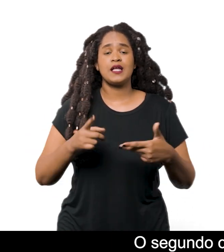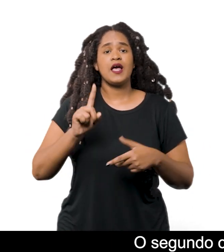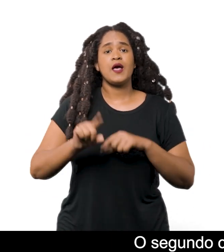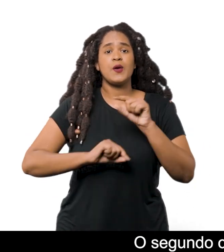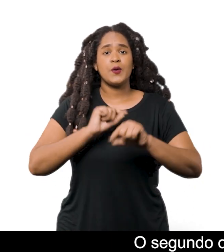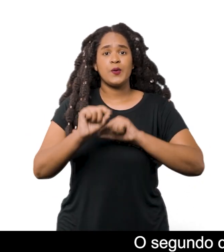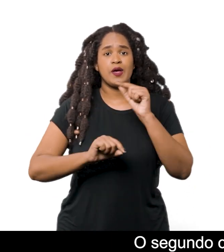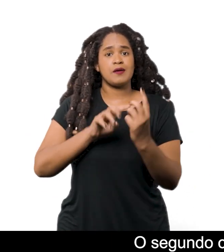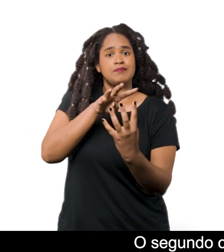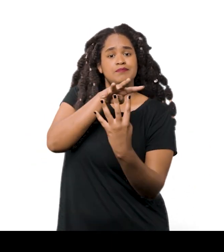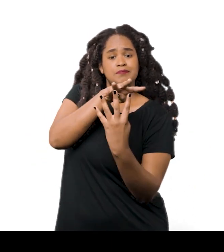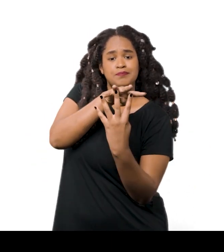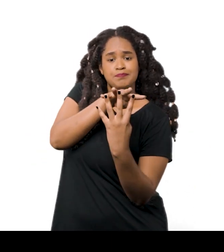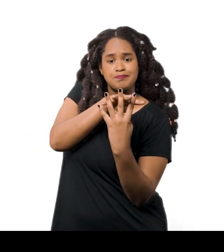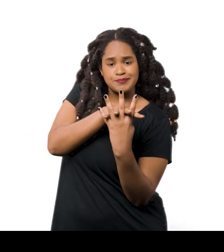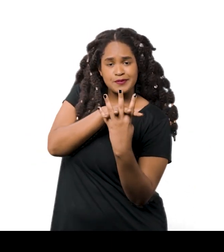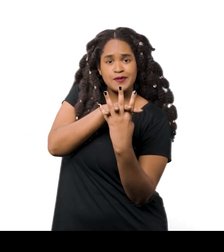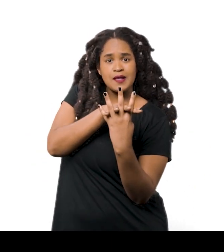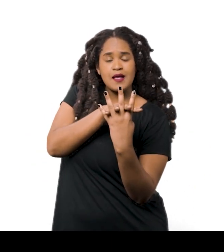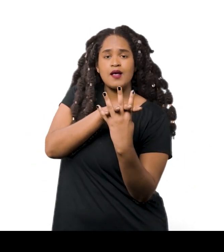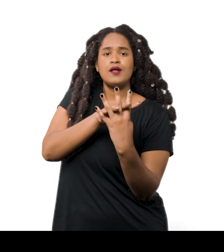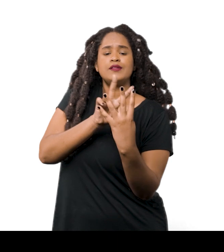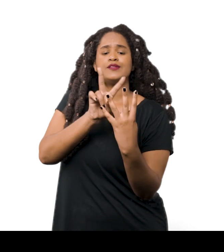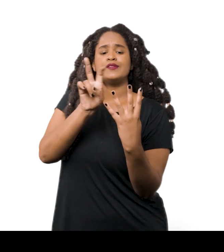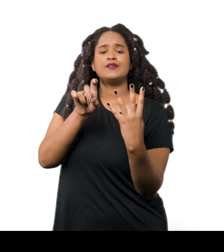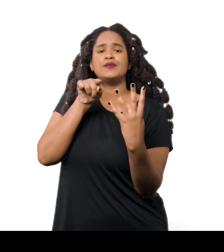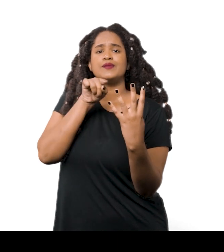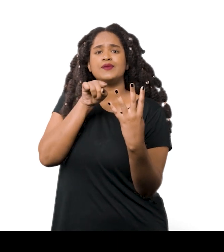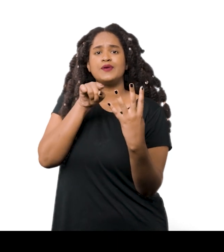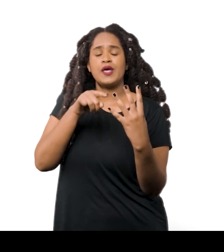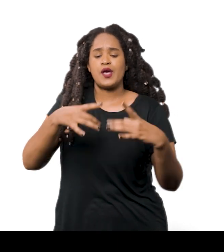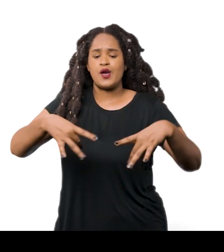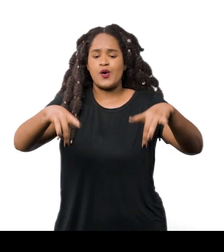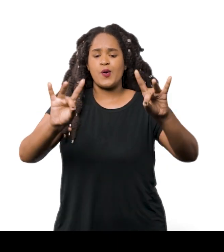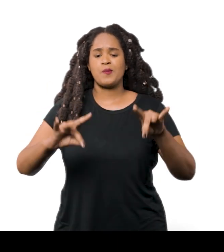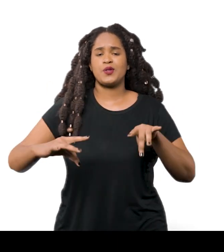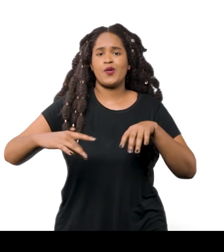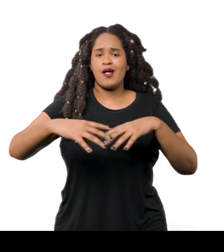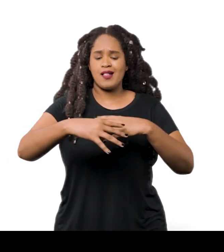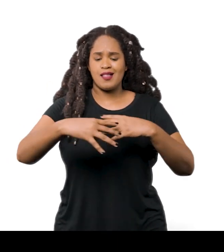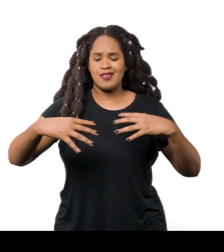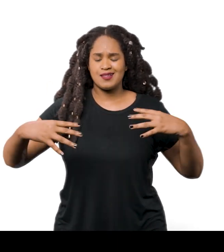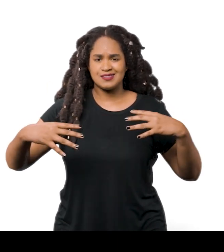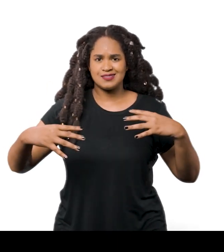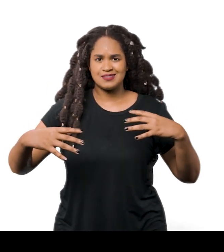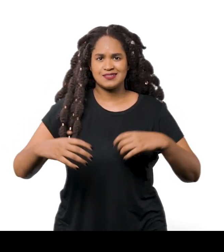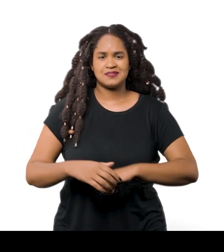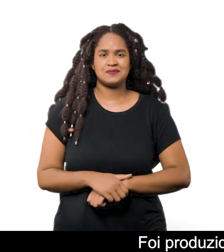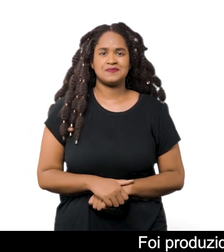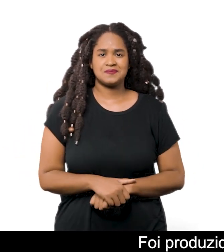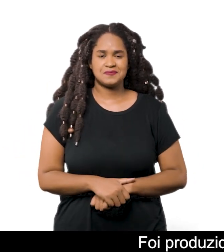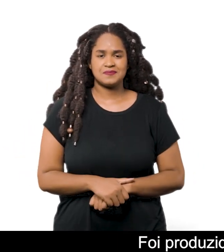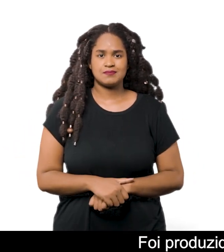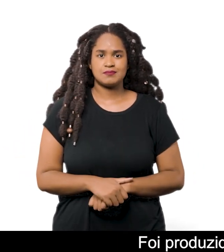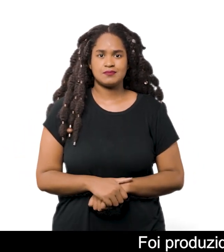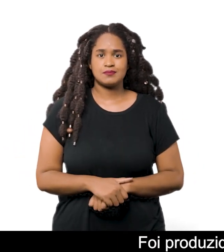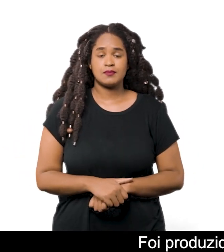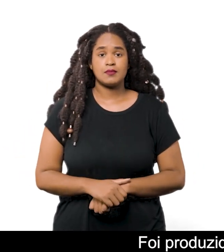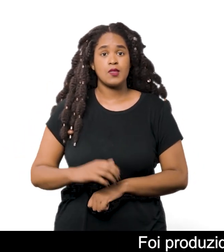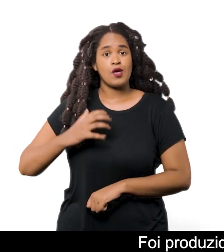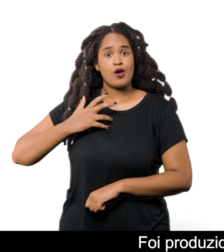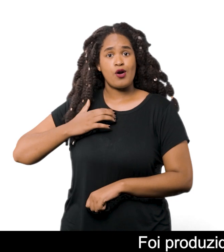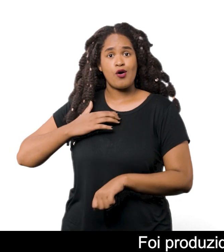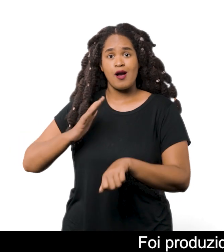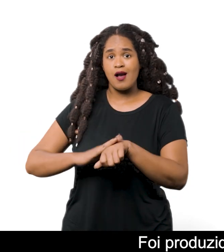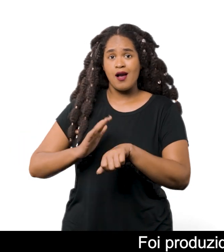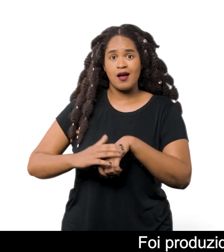Banded Blanket, ou, em português, cobertor listrado Foi produzida por